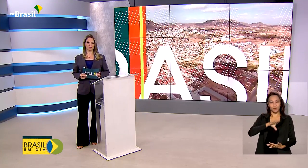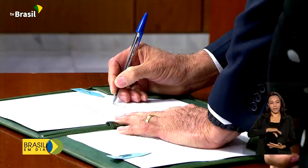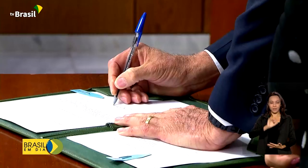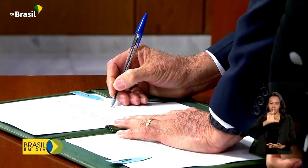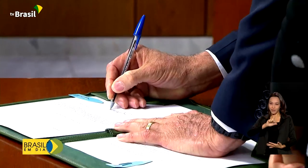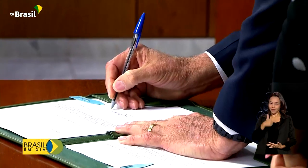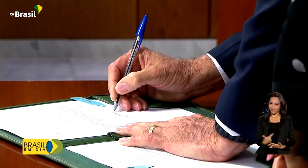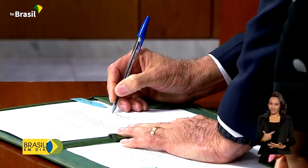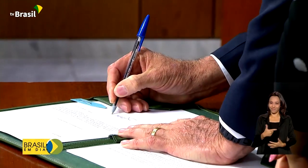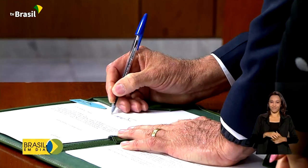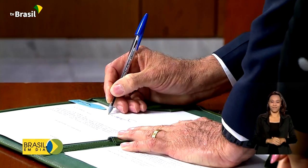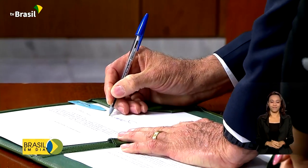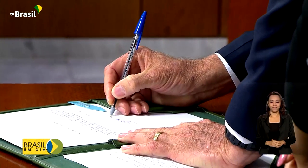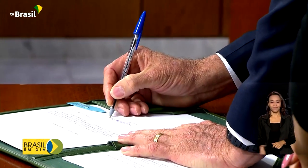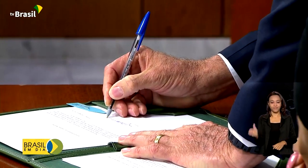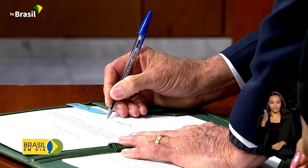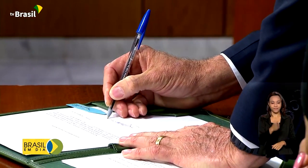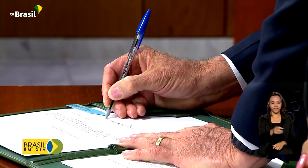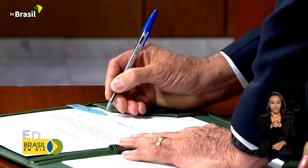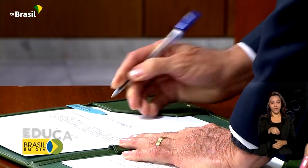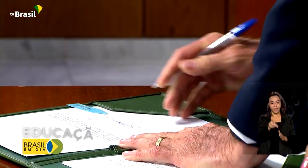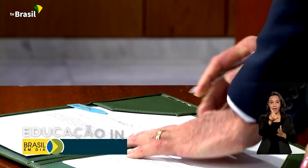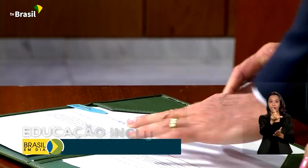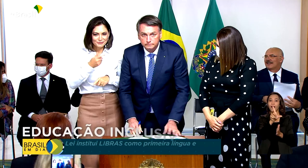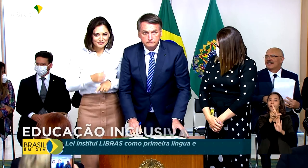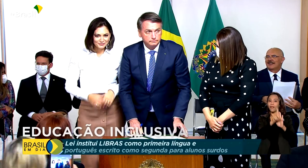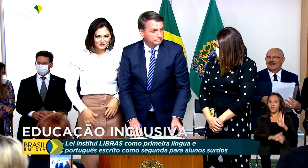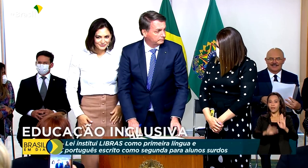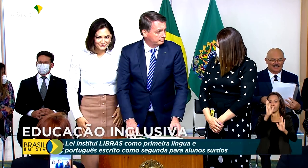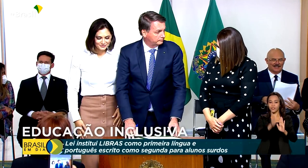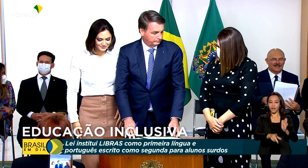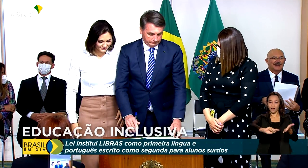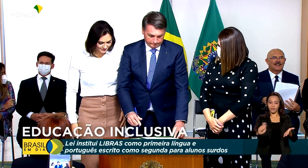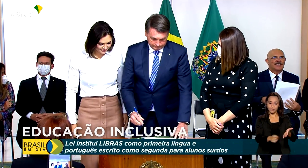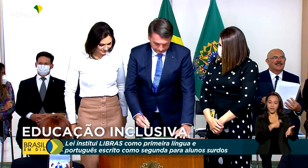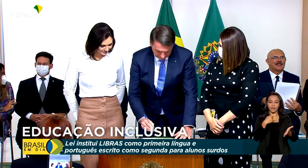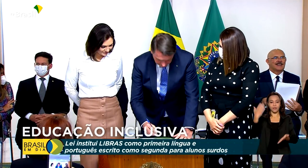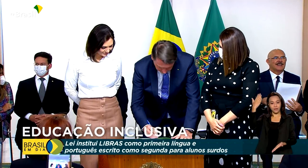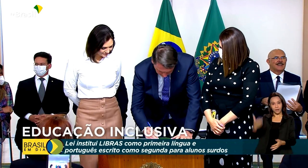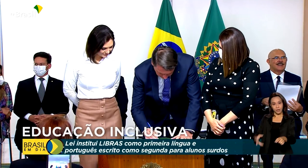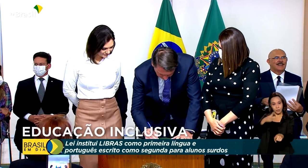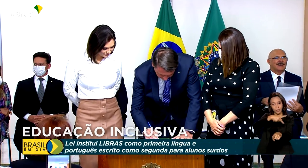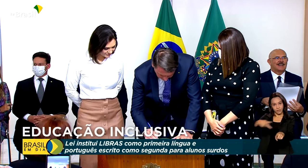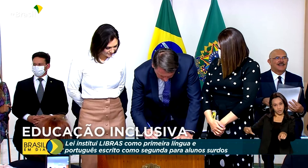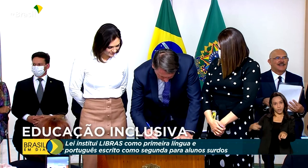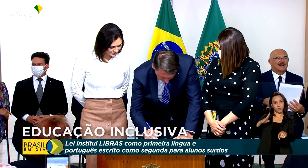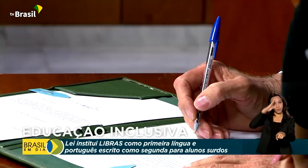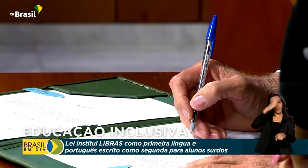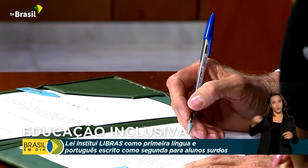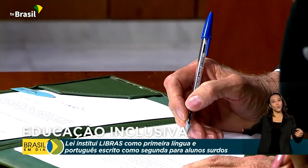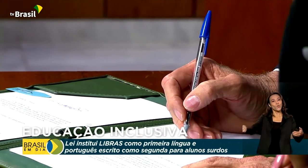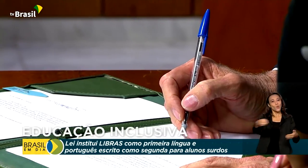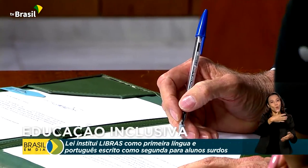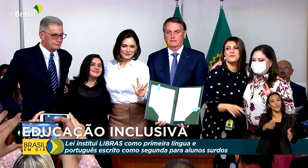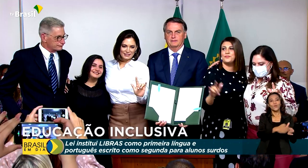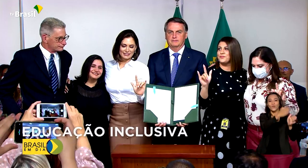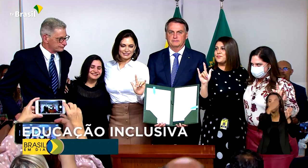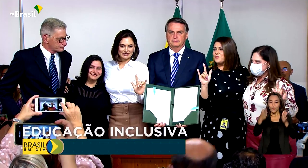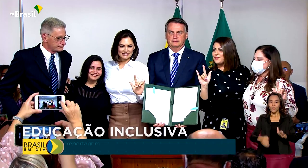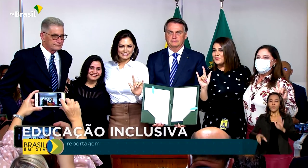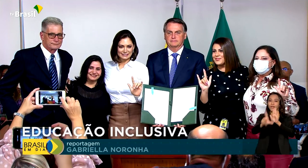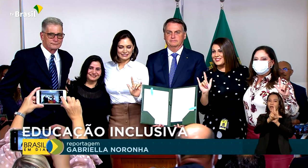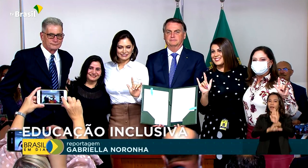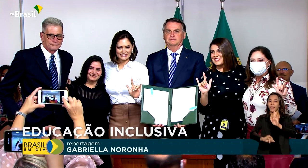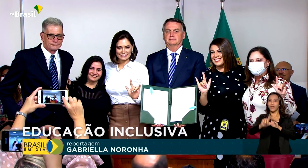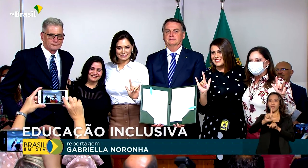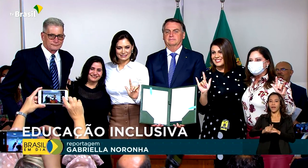A lei, sancionada pelo presidente Jair Bolsonaro, cria um novo capítulo na LDB, a Lei